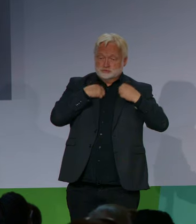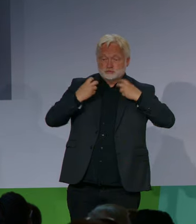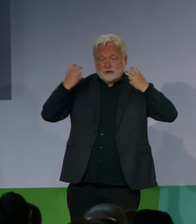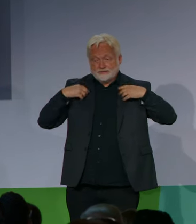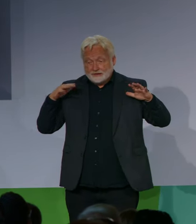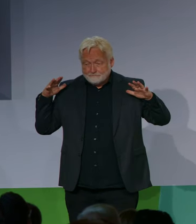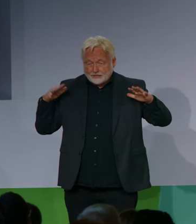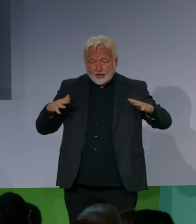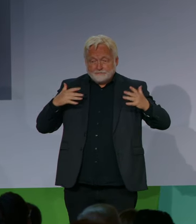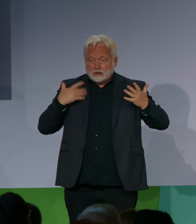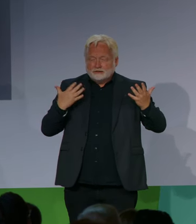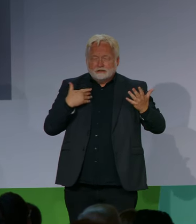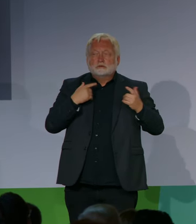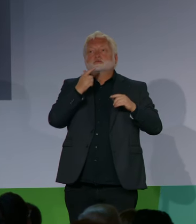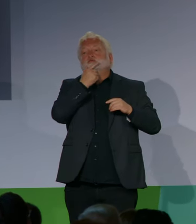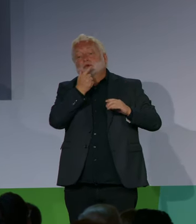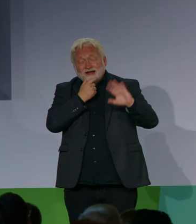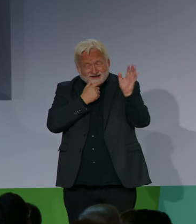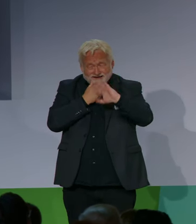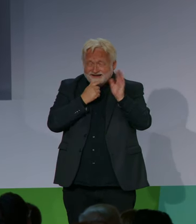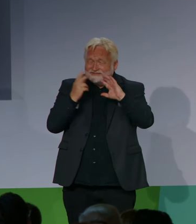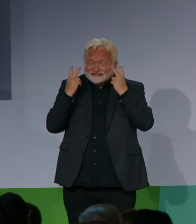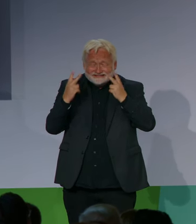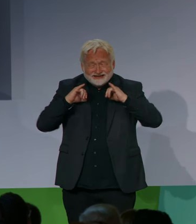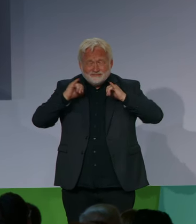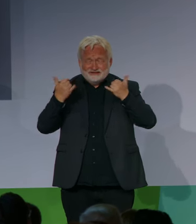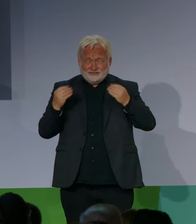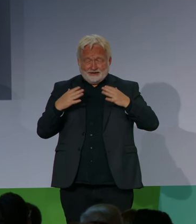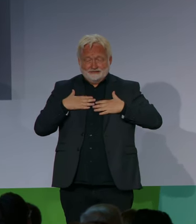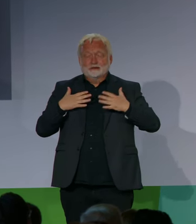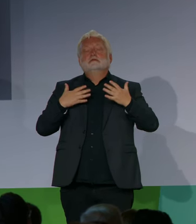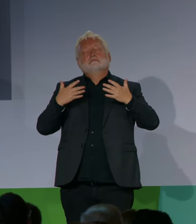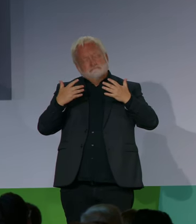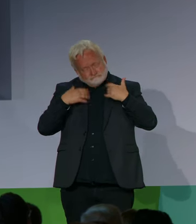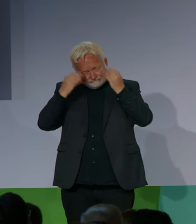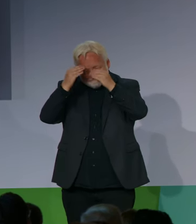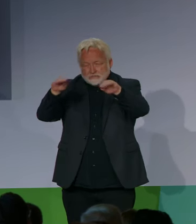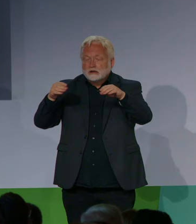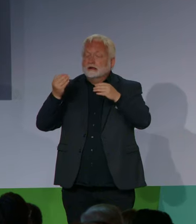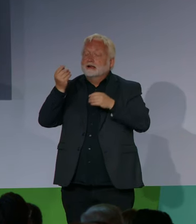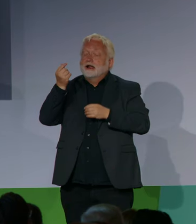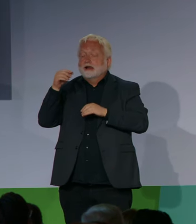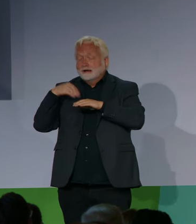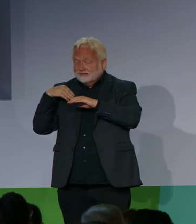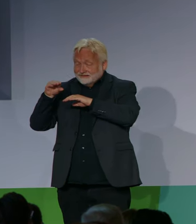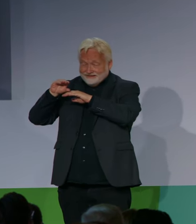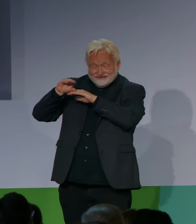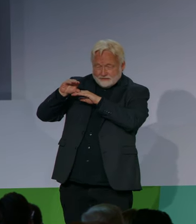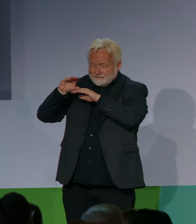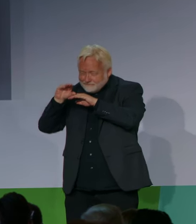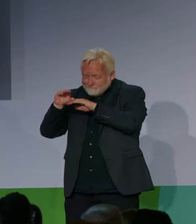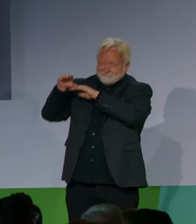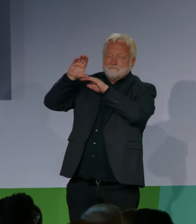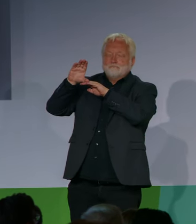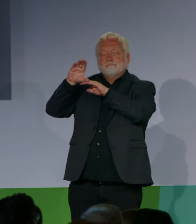dass wir die Mittel für dieses wichtige Programm in diesem Jahr auf 150 Millionen Euro verdoppeln konnten und das trotz knapper Kassen.